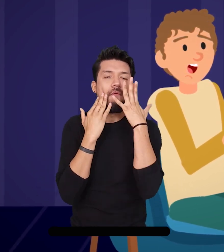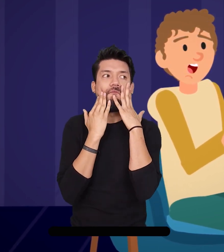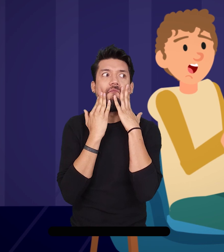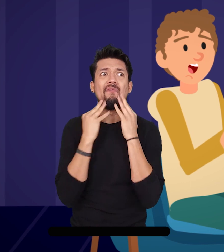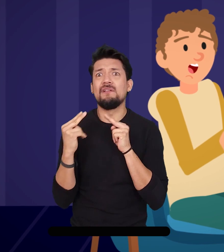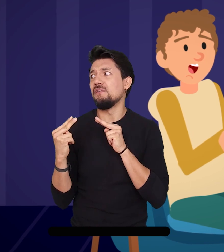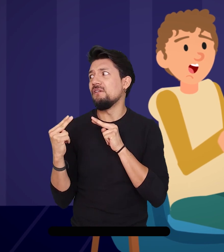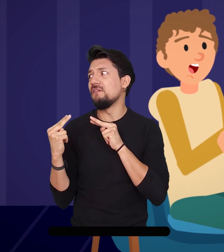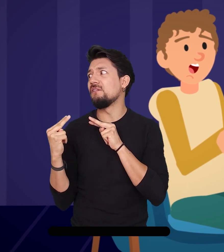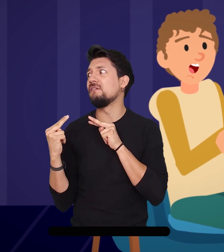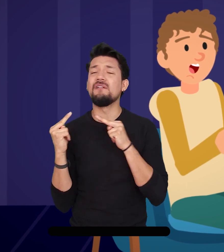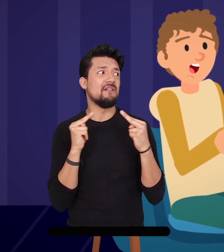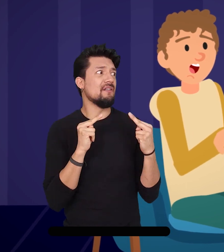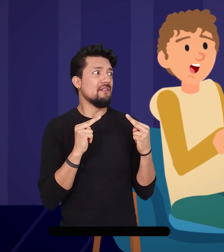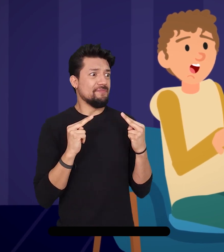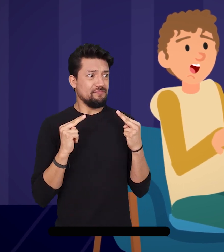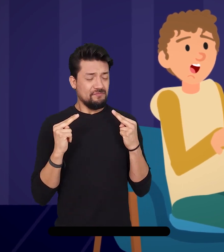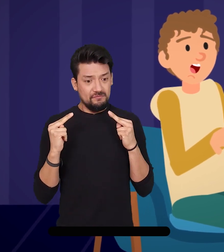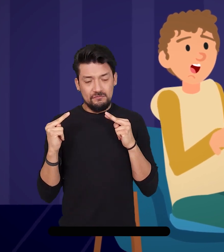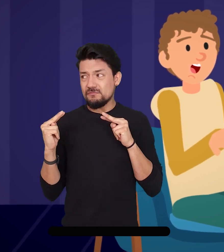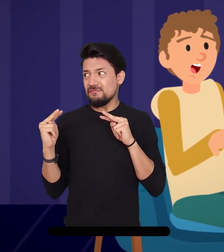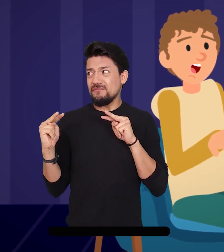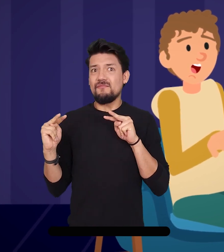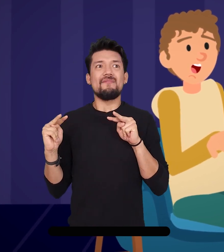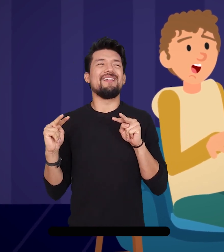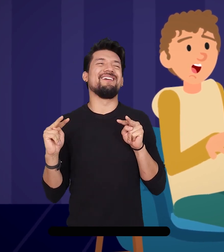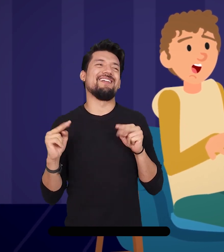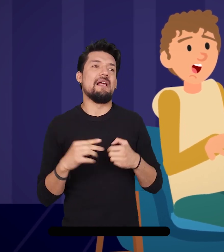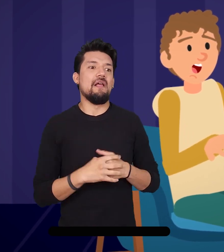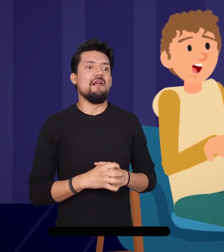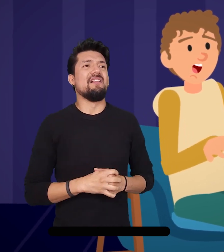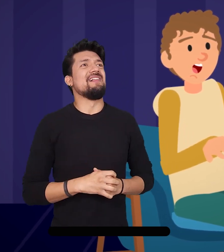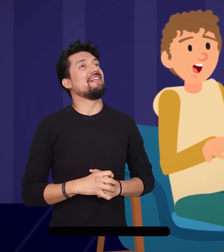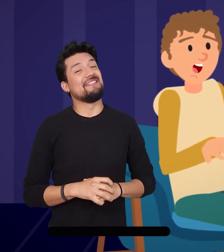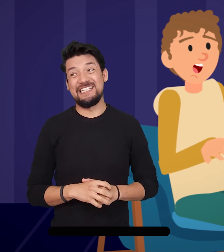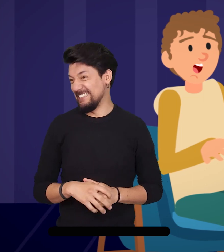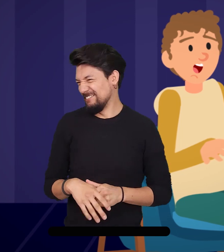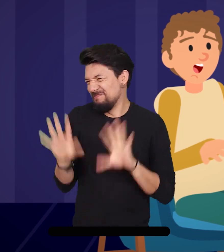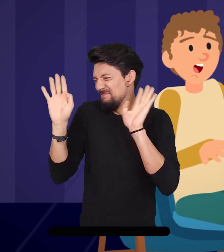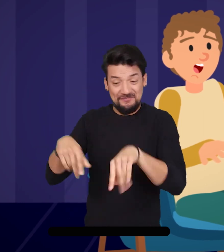miedo, pero ellos dejaron atrás el tema y continuaron hablando.